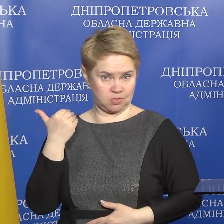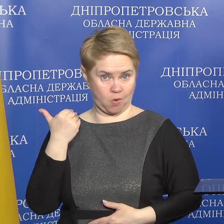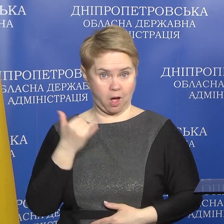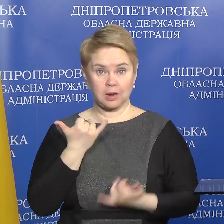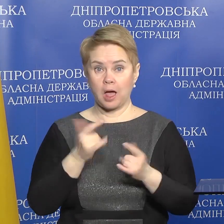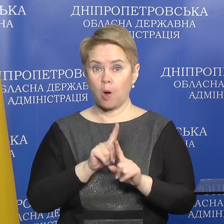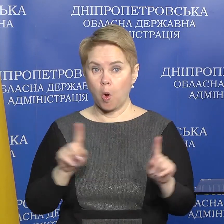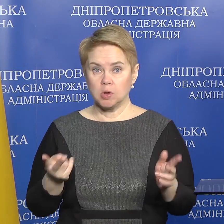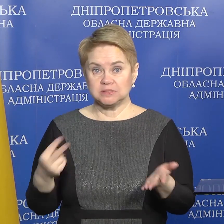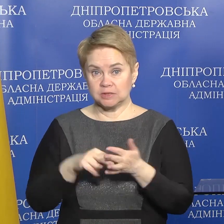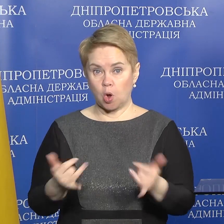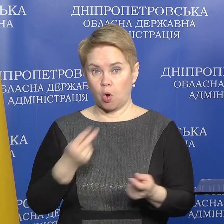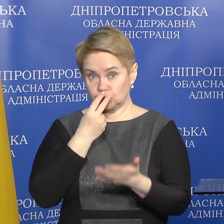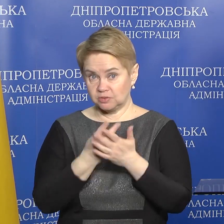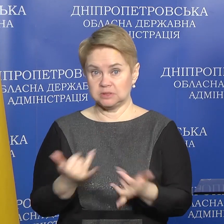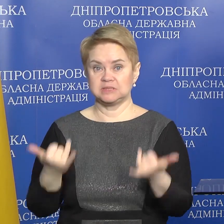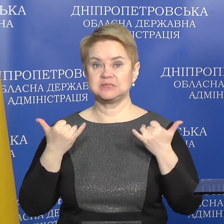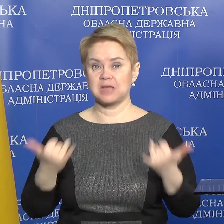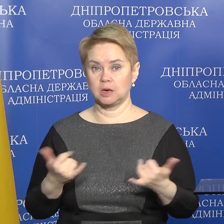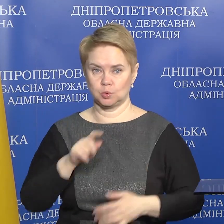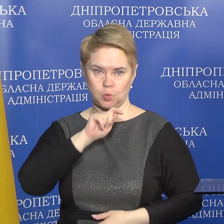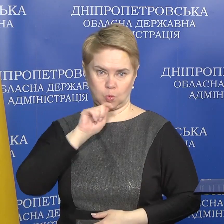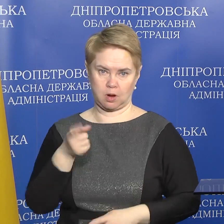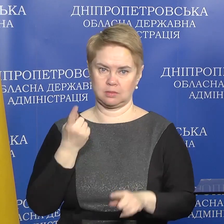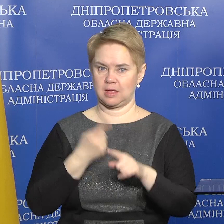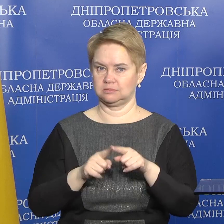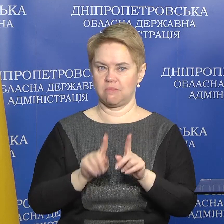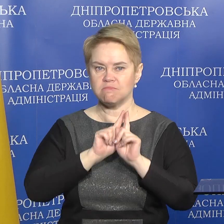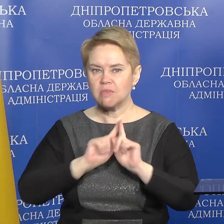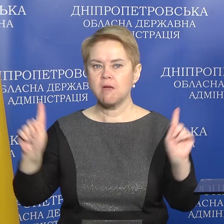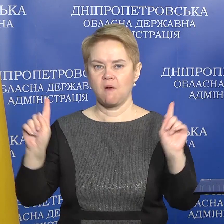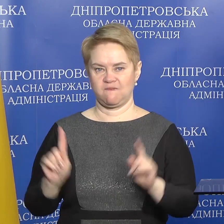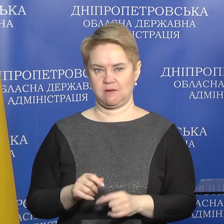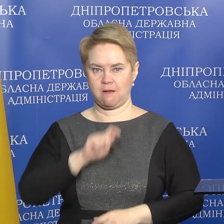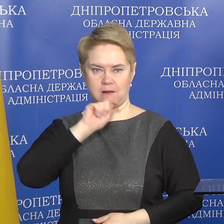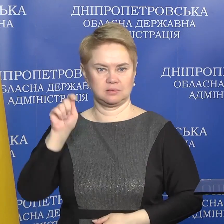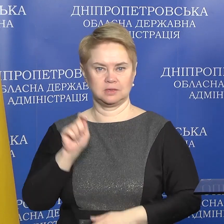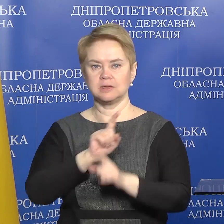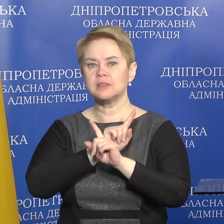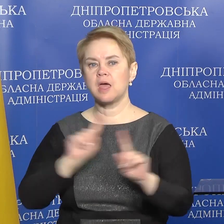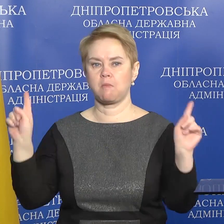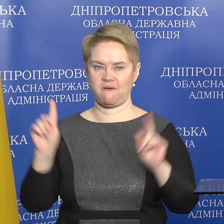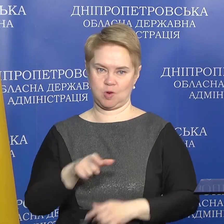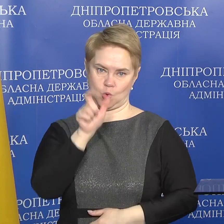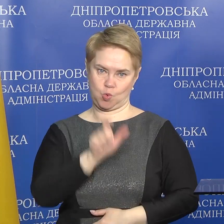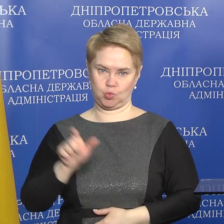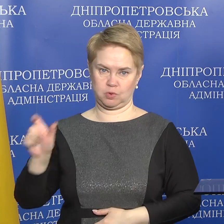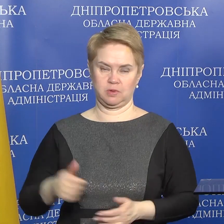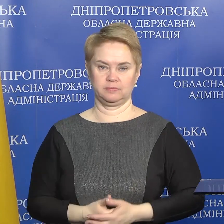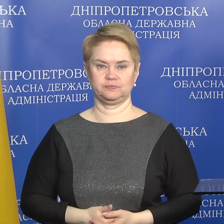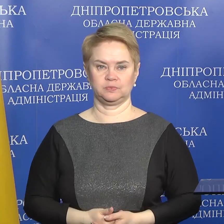але для когось це стоїть все очевидніше згаду, що Україна – це неймовірна країна з неймовірними людьми, які